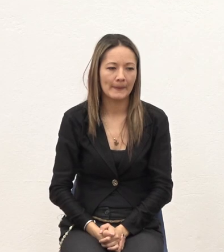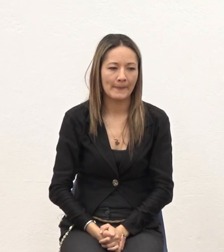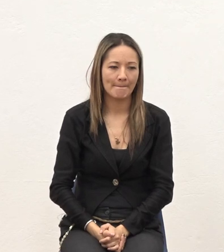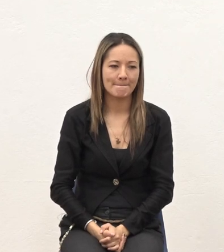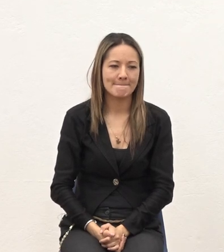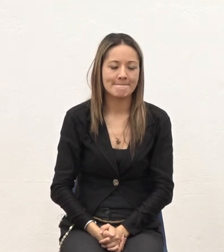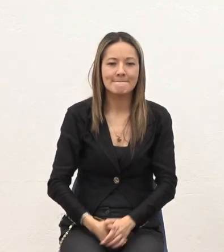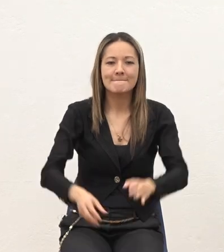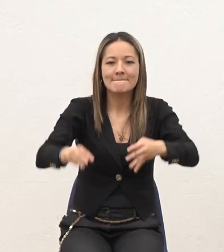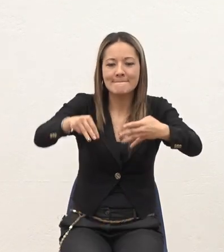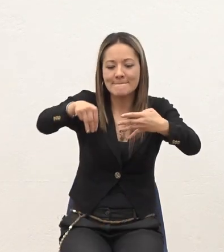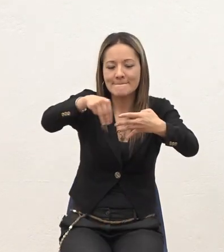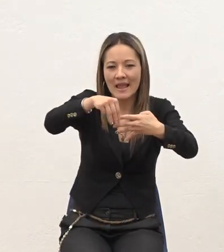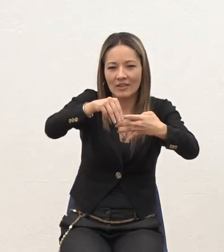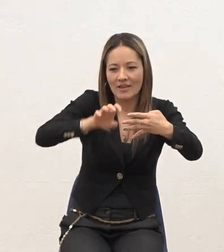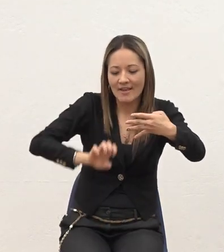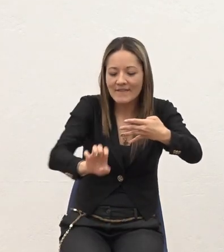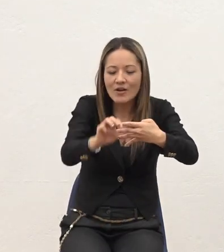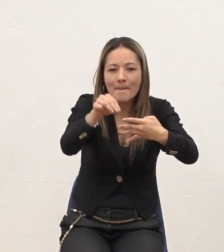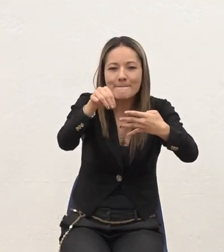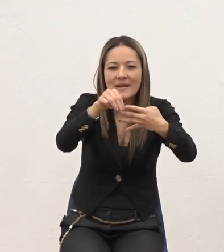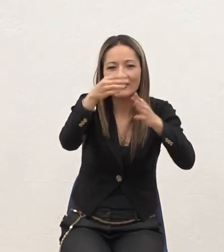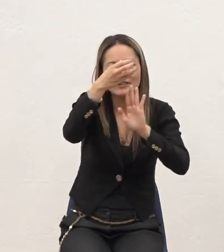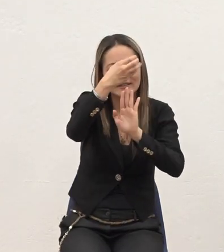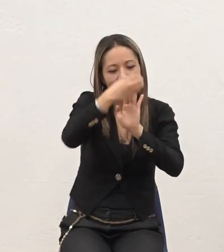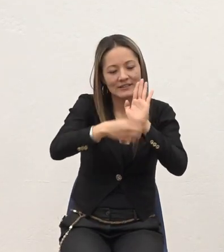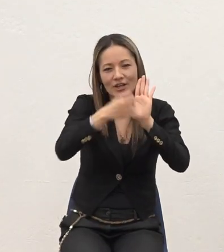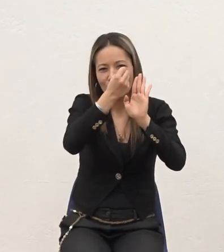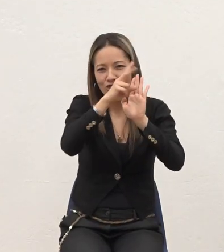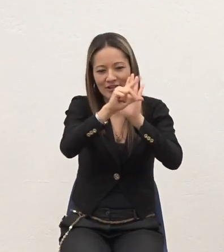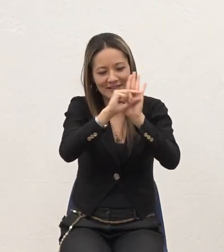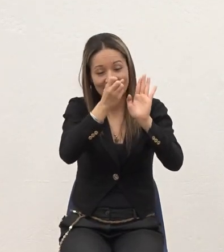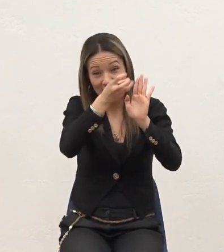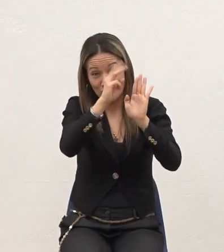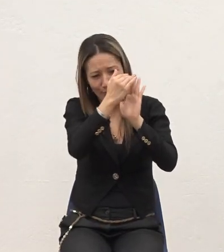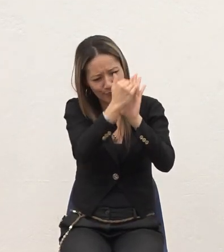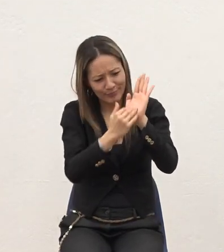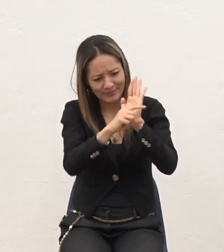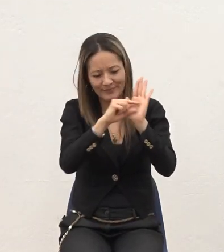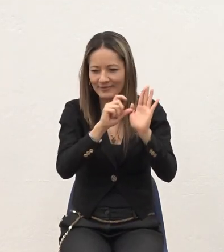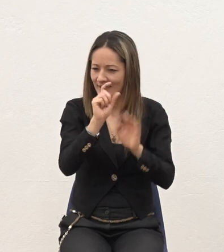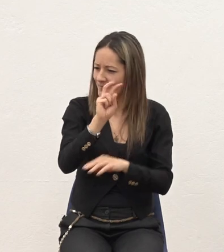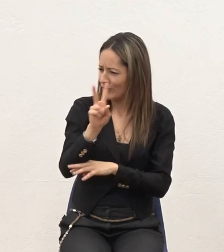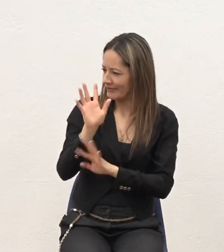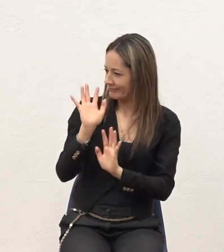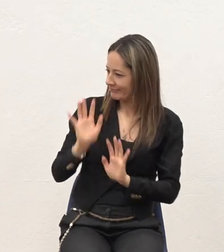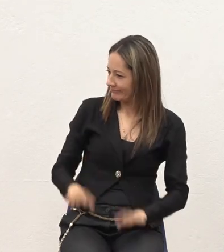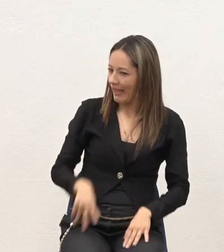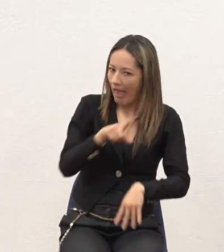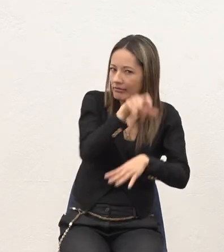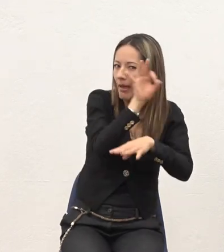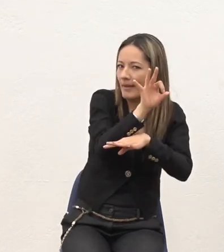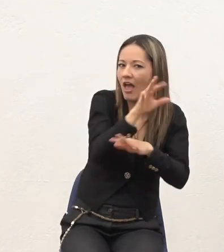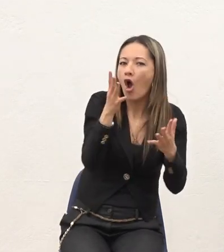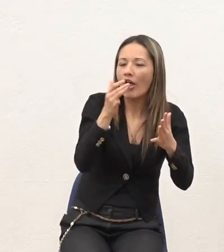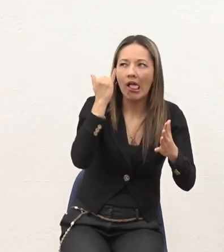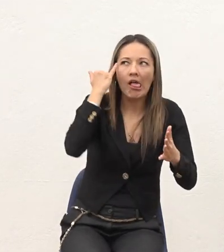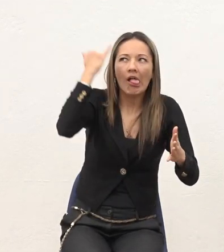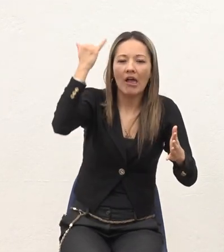Mateo 12 Del 18 al 21 Oye Todo esto ¿Verdad? O sea Esta predica salió Fue del grupo de hombres De verdad Lo invito